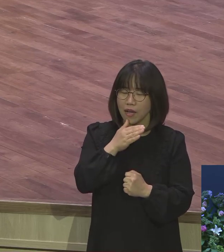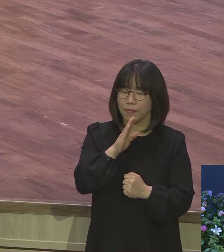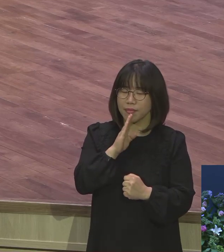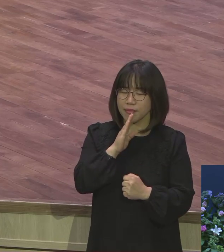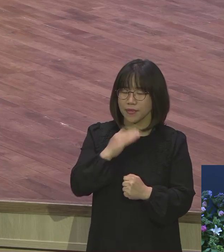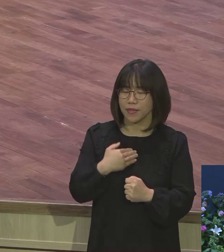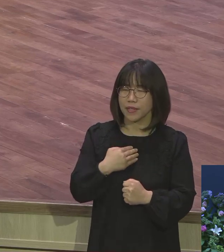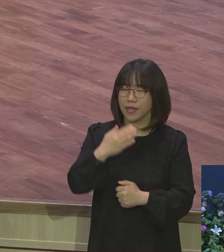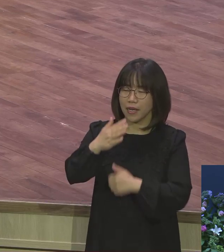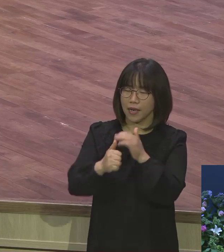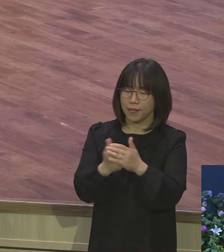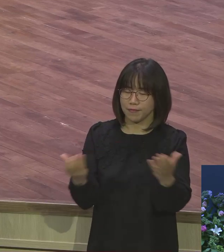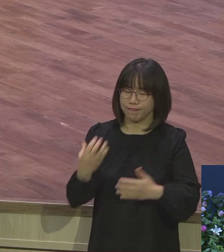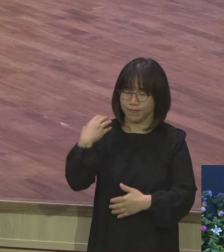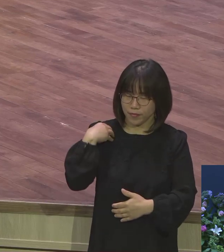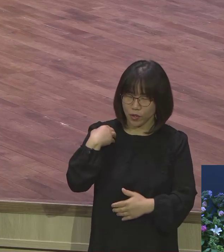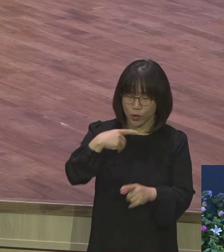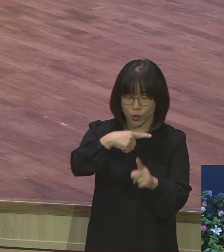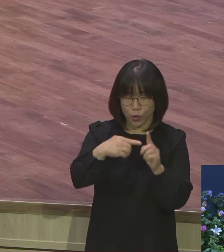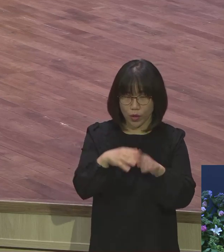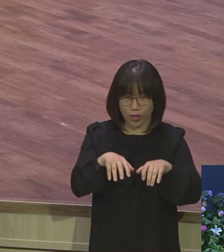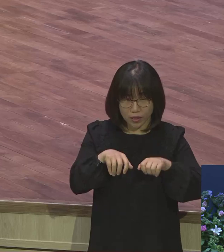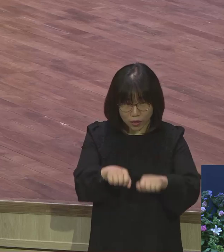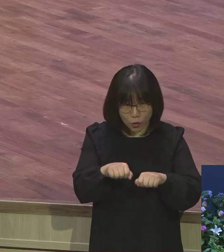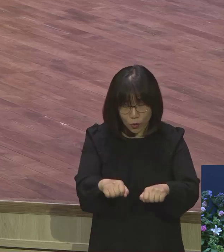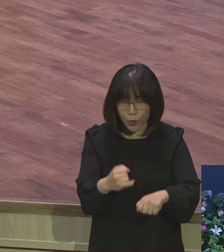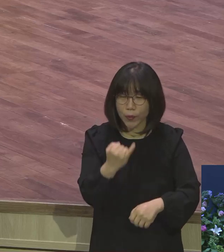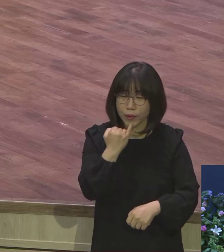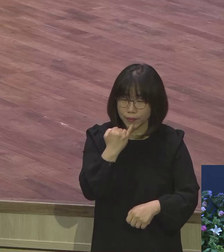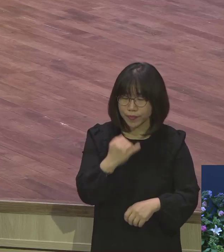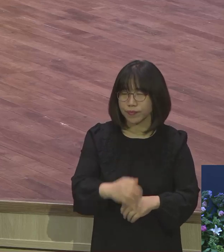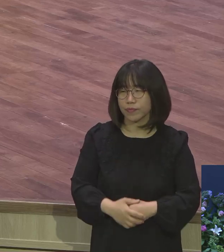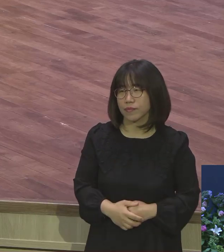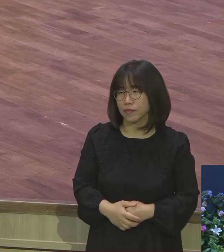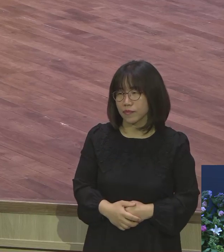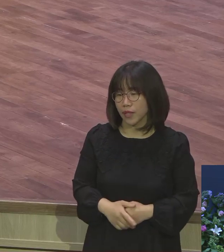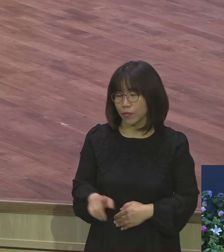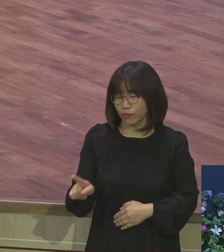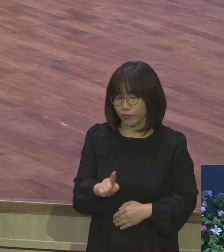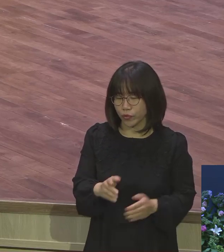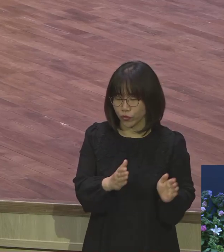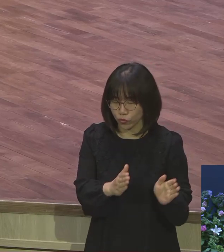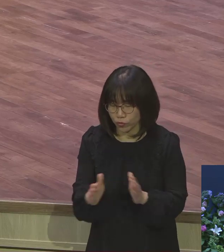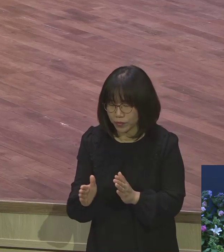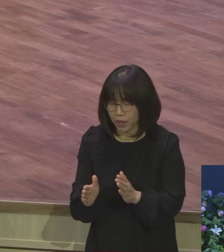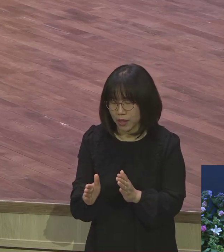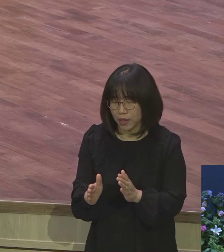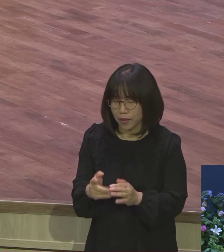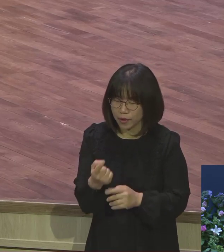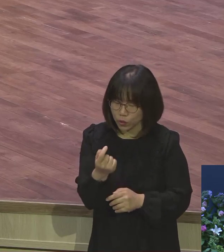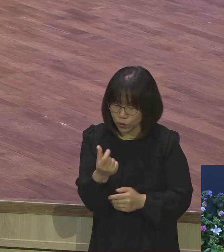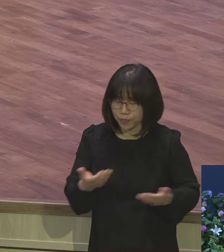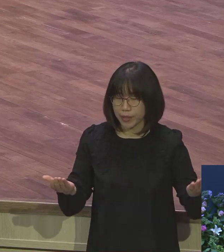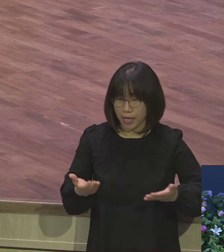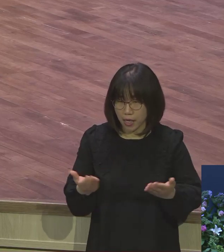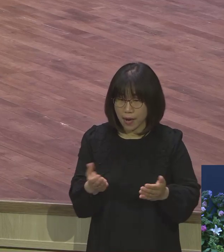교회 와서 청소를 하든 교회 와서 뭘 정리하든 사명이 있다는 거에요. 그런데 여러분들이 사명